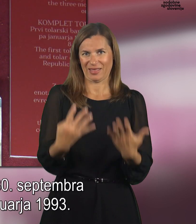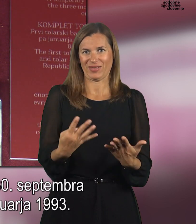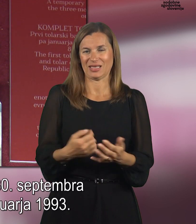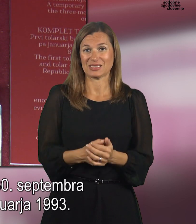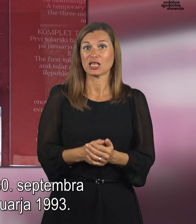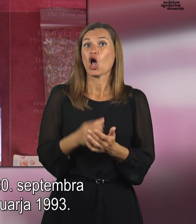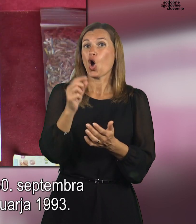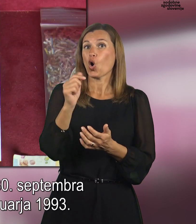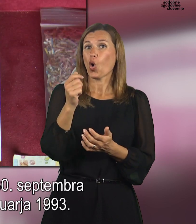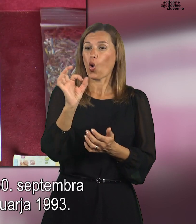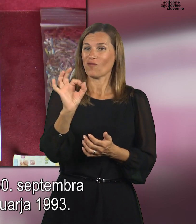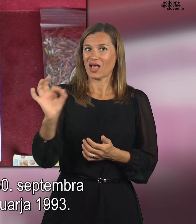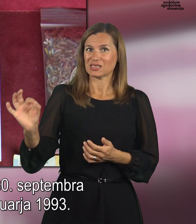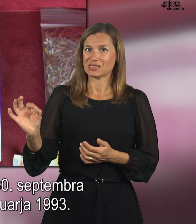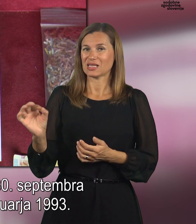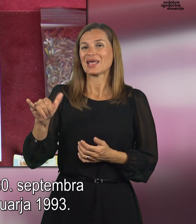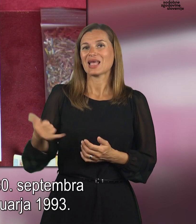kovance pa januarja 1993.